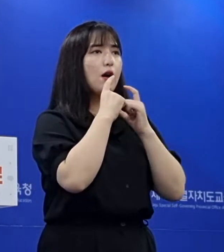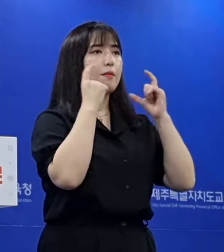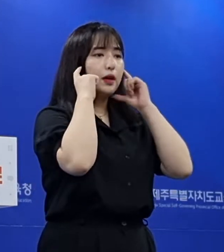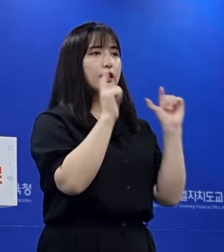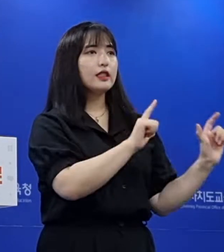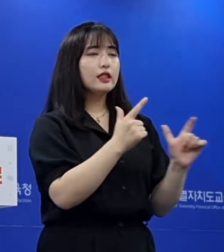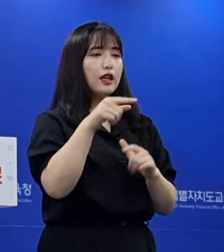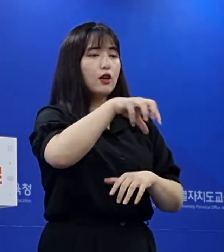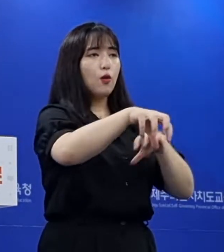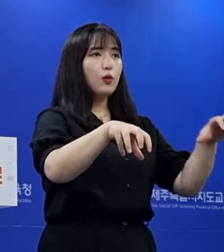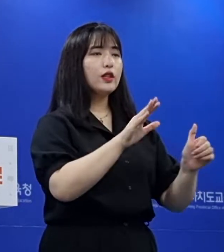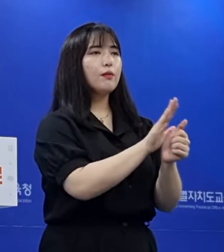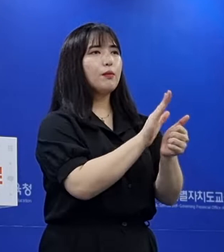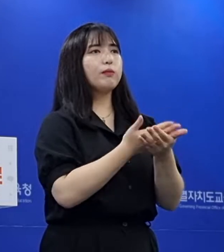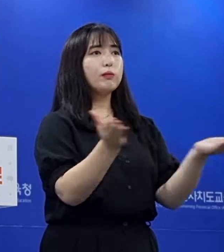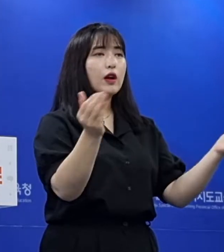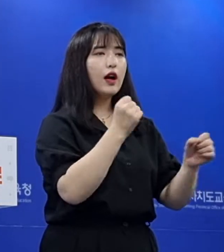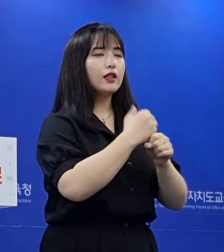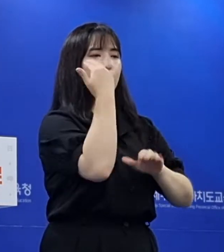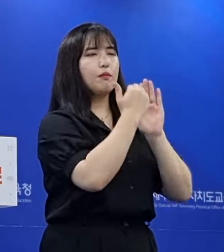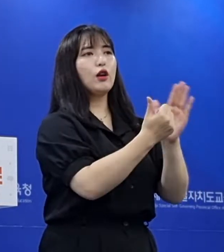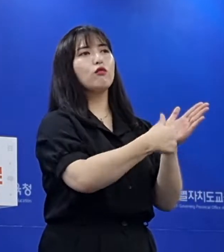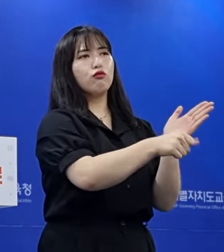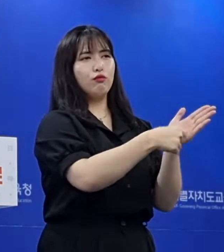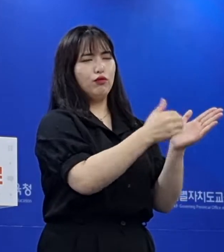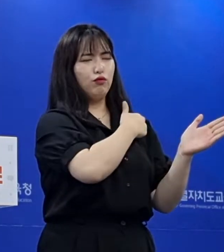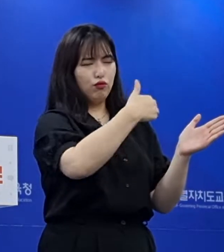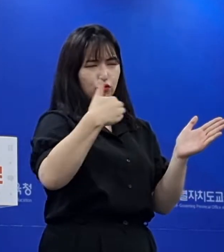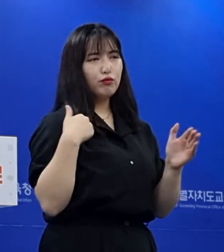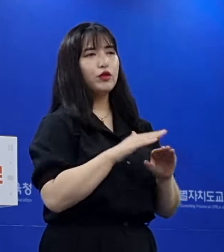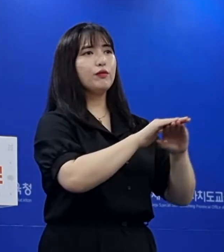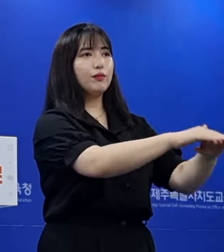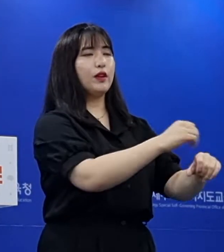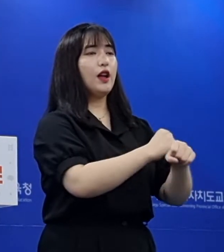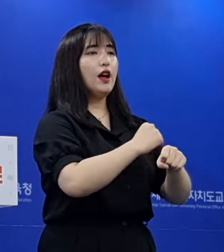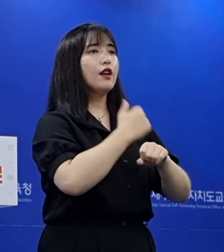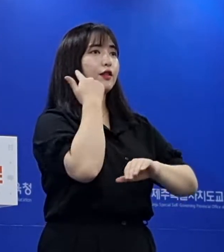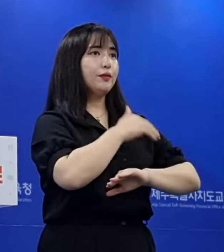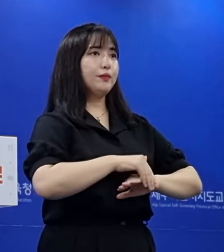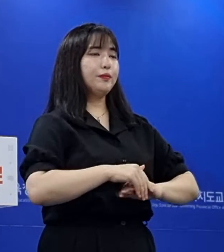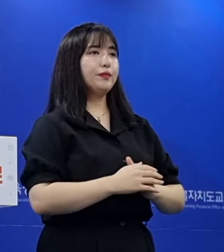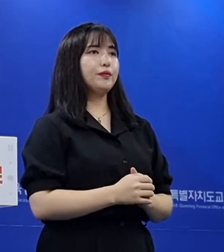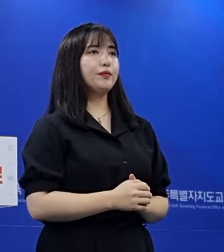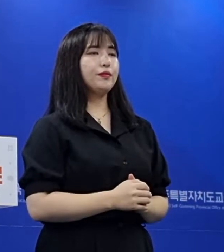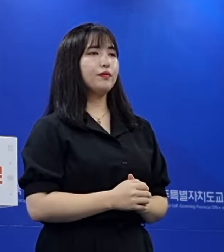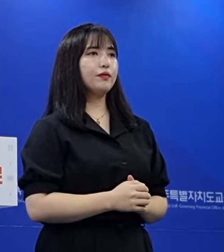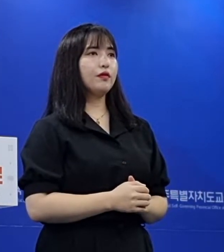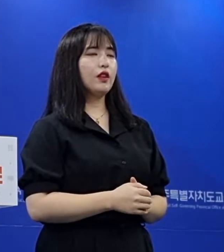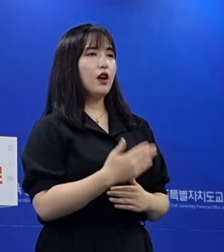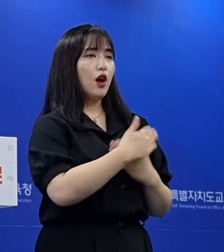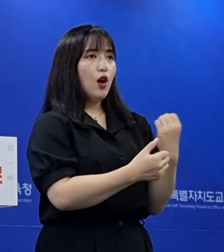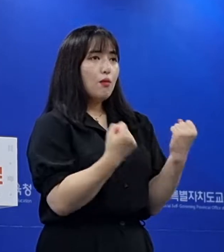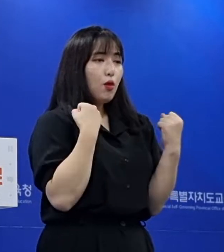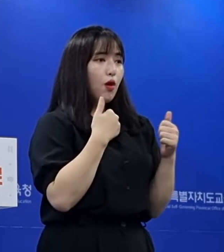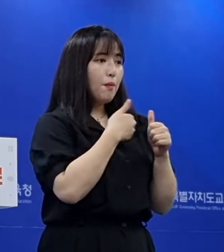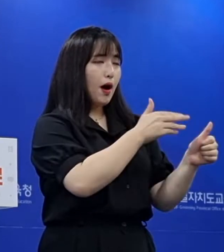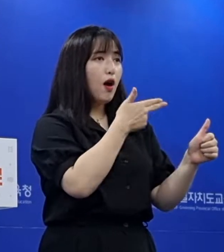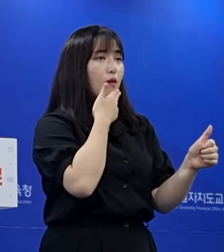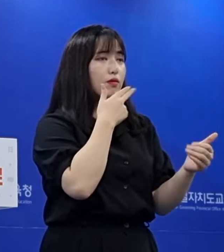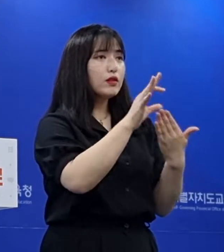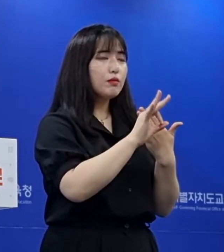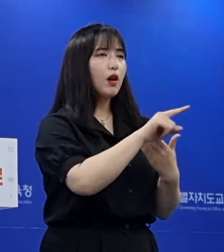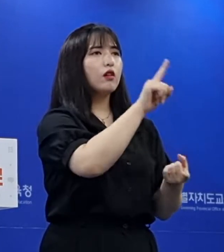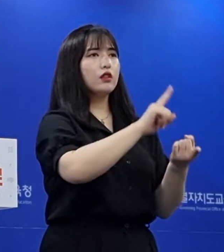학교 현장에 공급하는 방역 물품도 충분히 비축하여 제공하겠습니다. 보건교사 미배치 학교에 대한